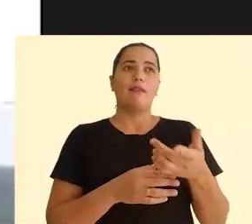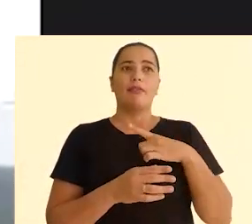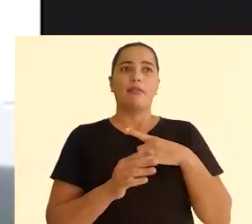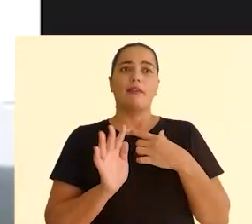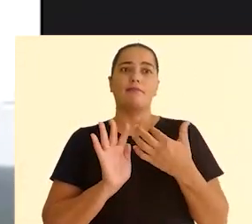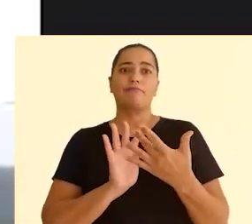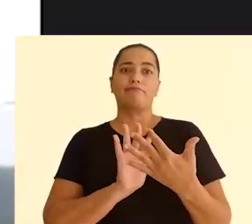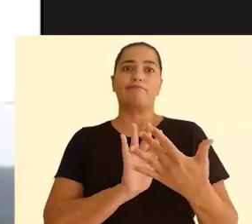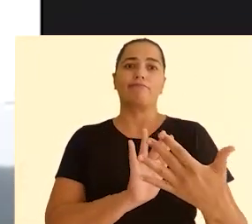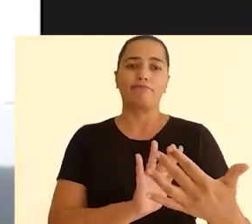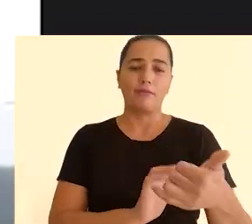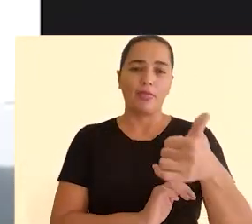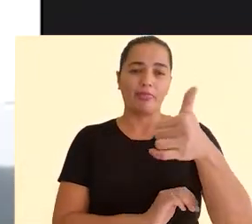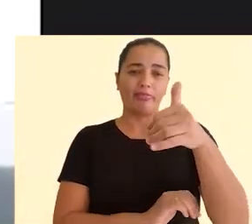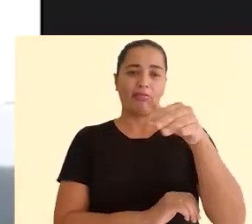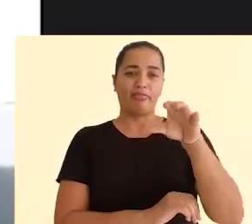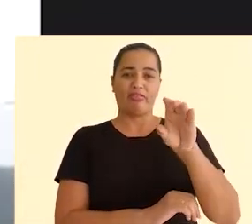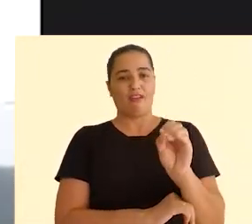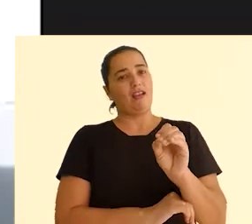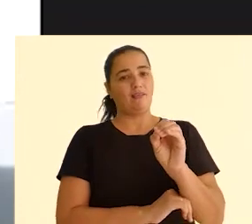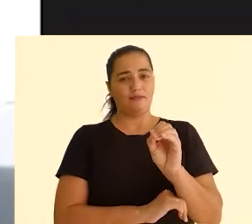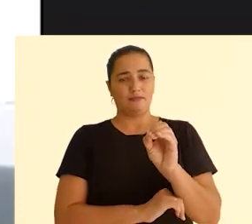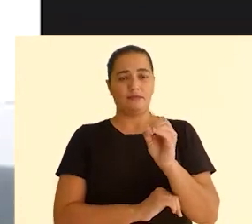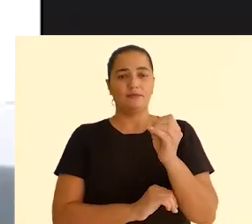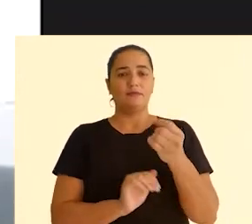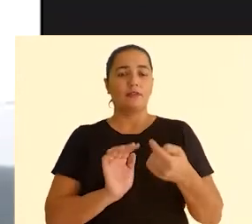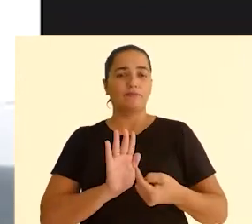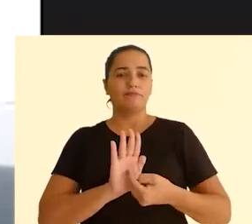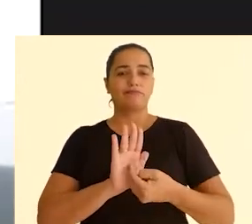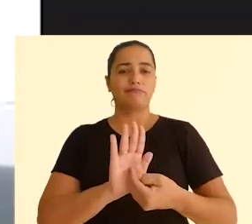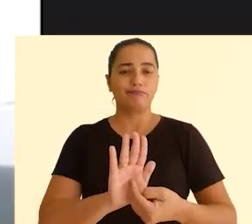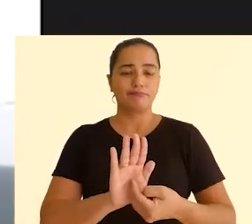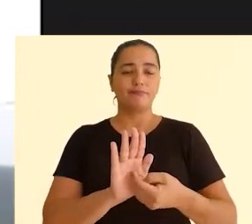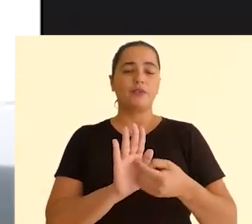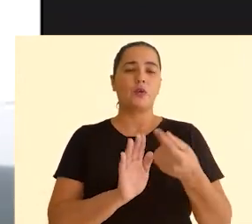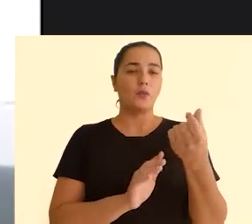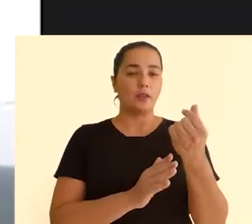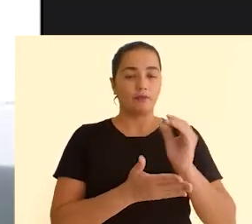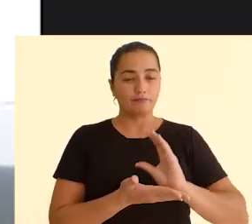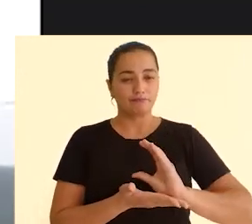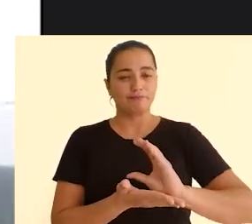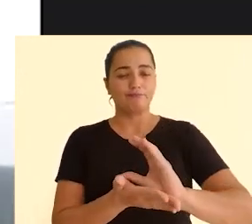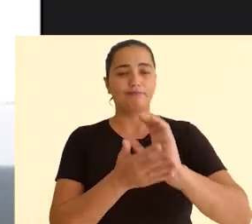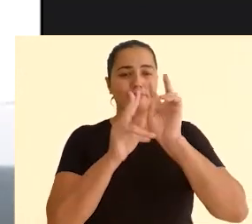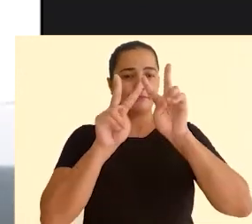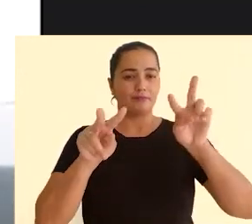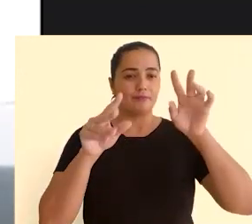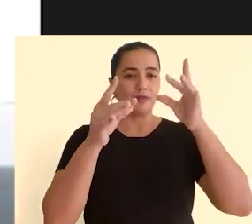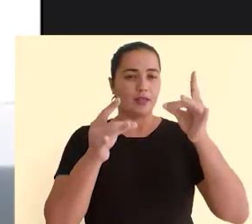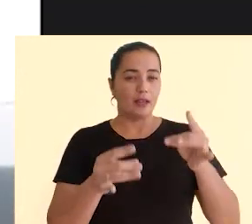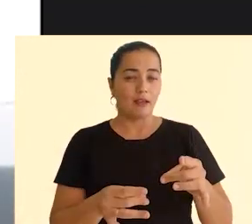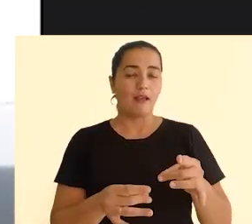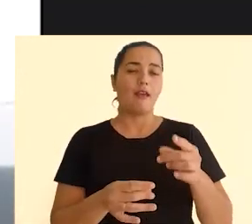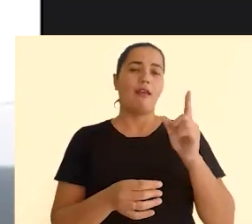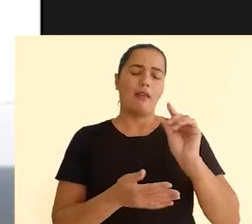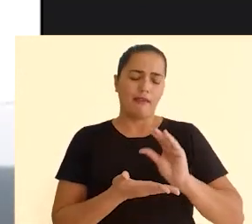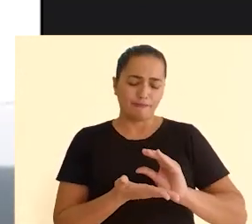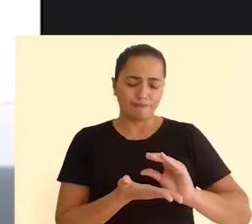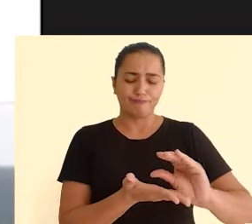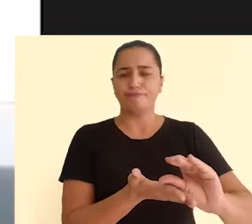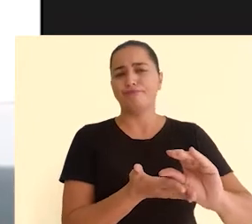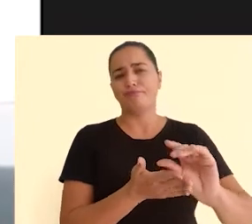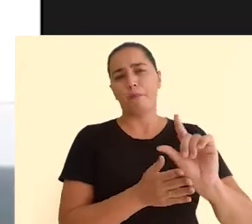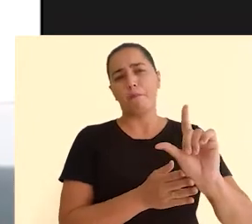em média, dez concertos por ano com o recurso da audiodescrição. Então, é uma fatia ainda muito